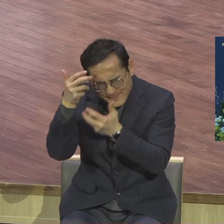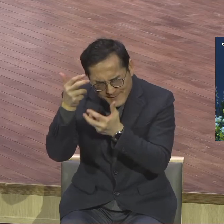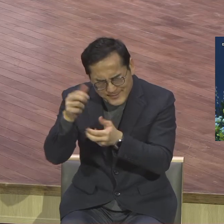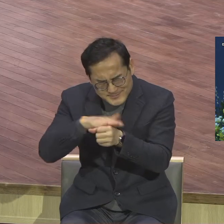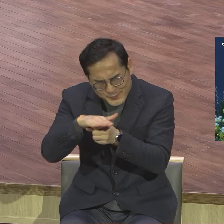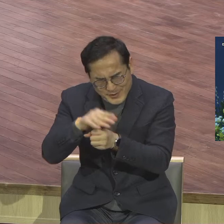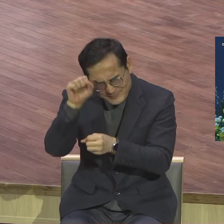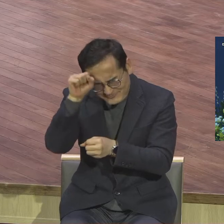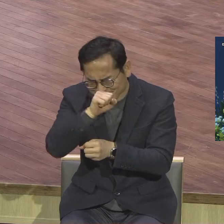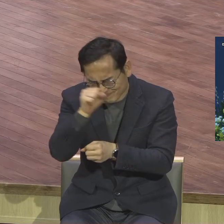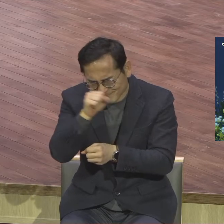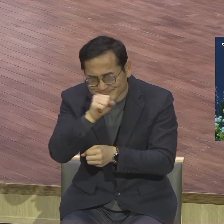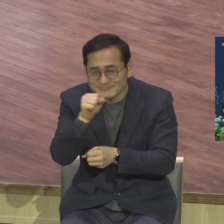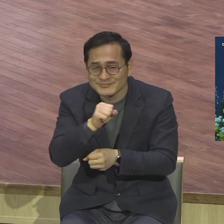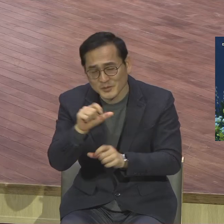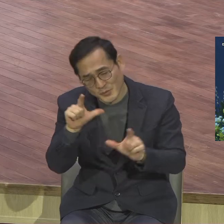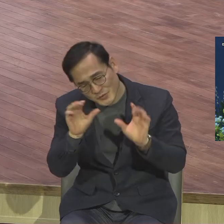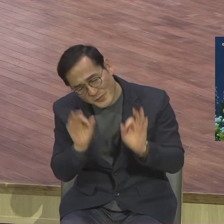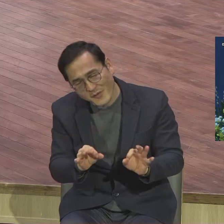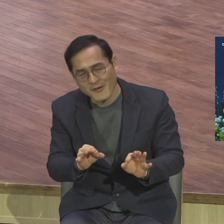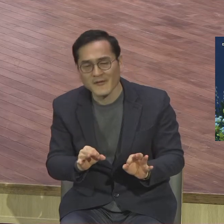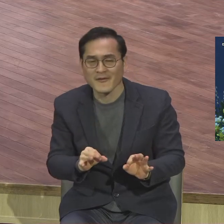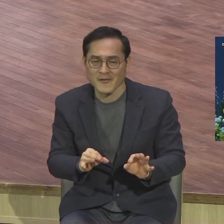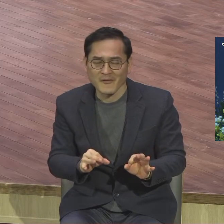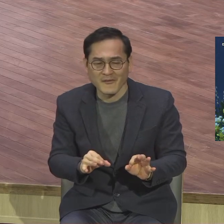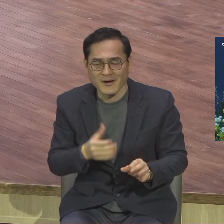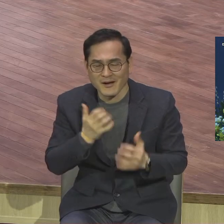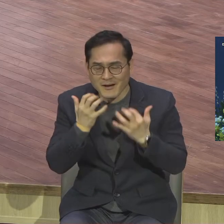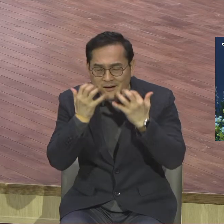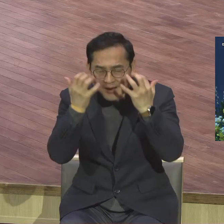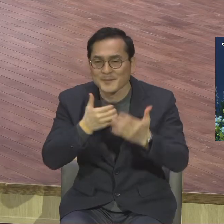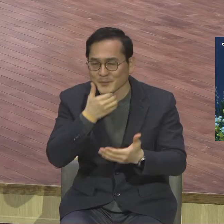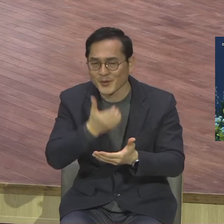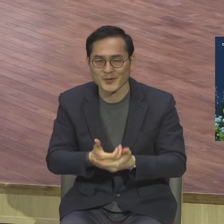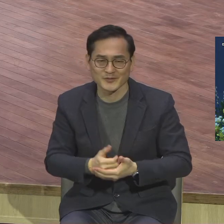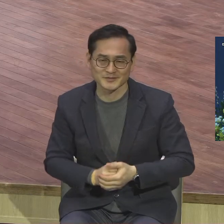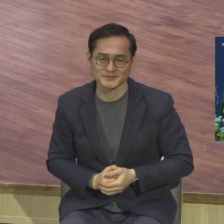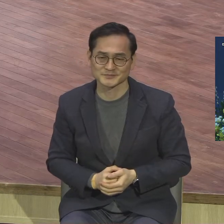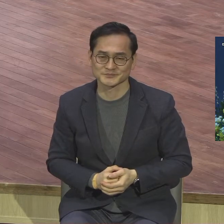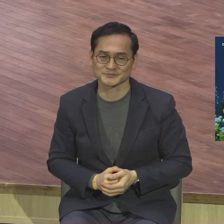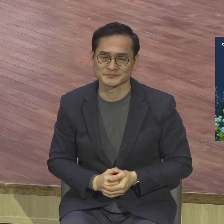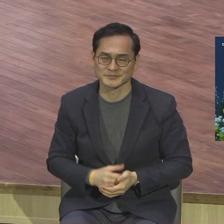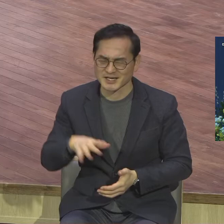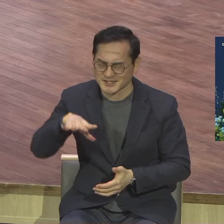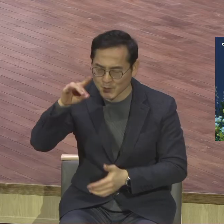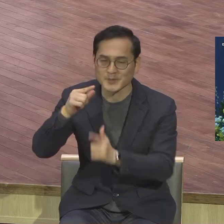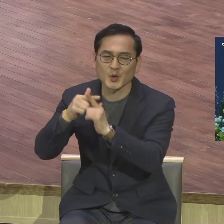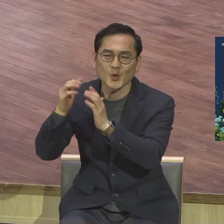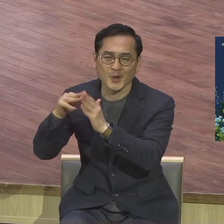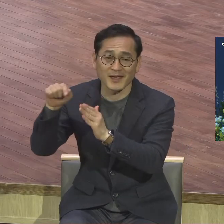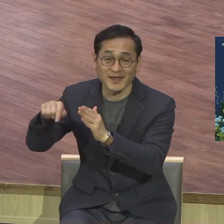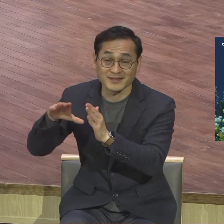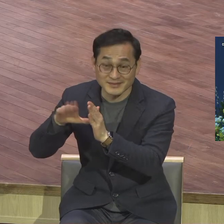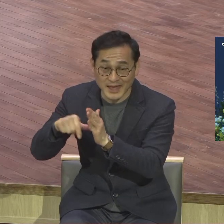아름다운지 몰라요 참 소중하다 초대교회 시절에 받았던 극심한 핍박